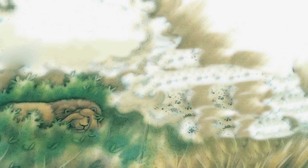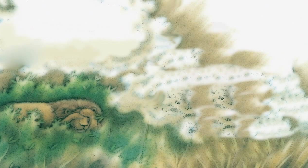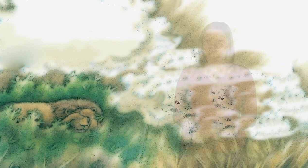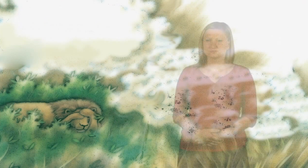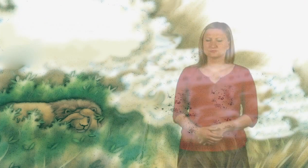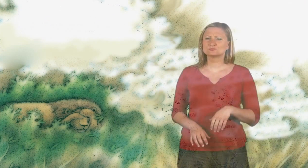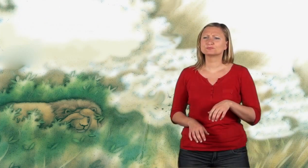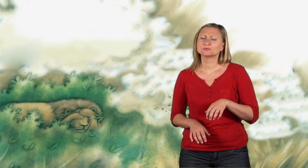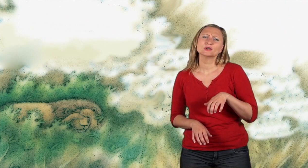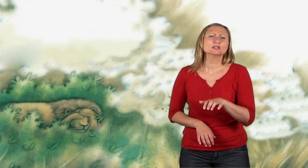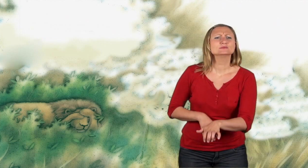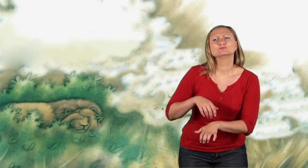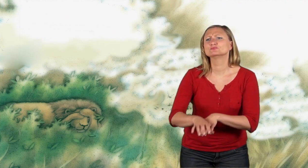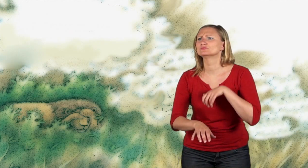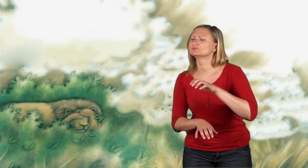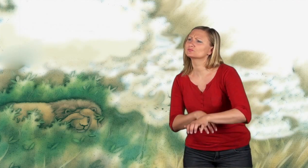Der Löwe trottete weiter.